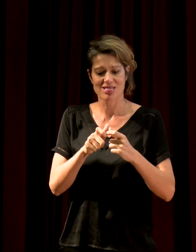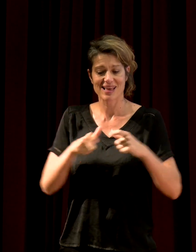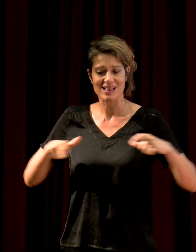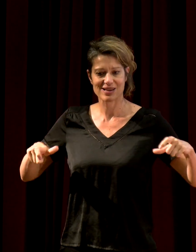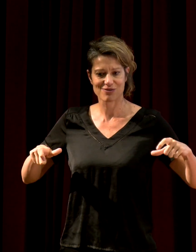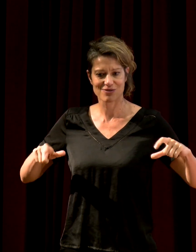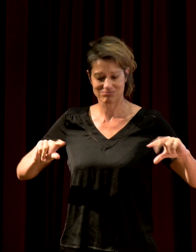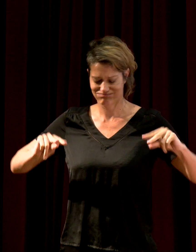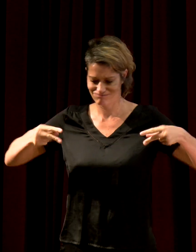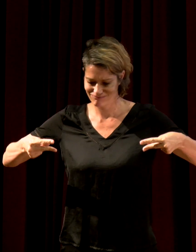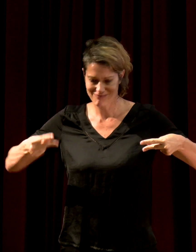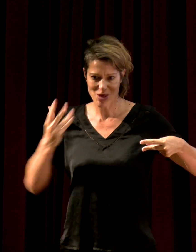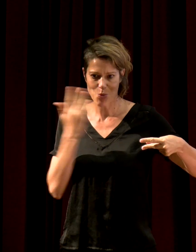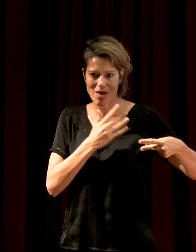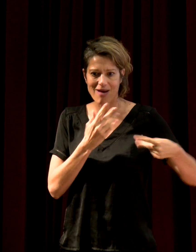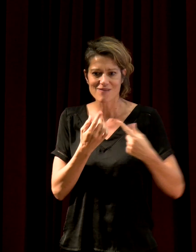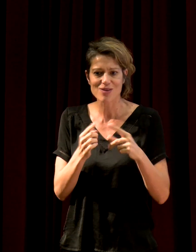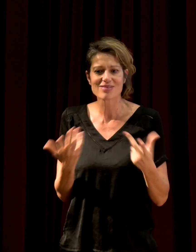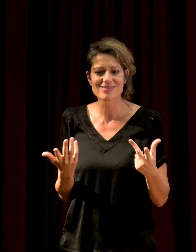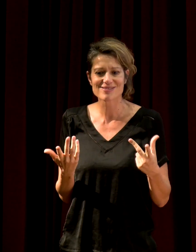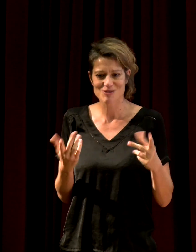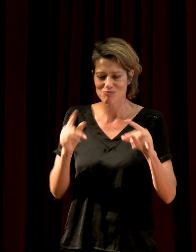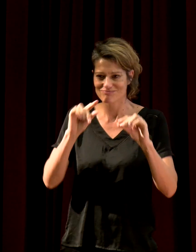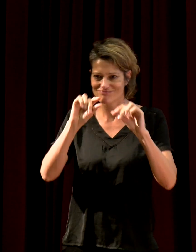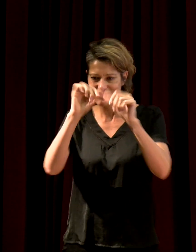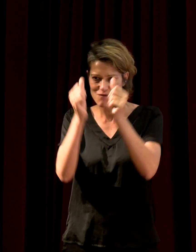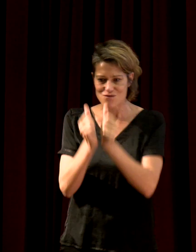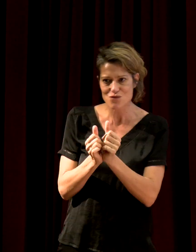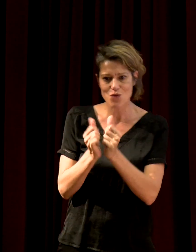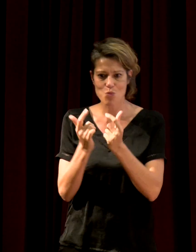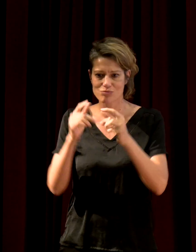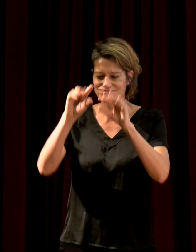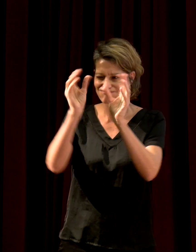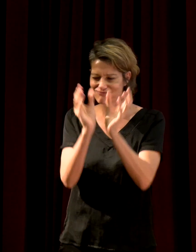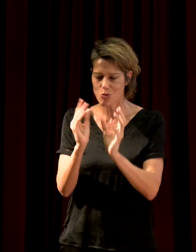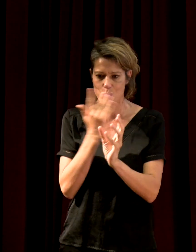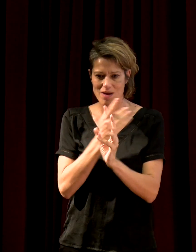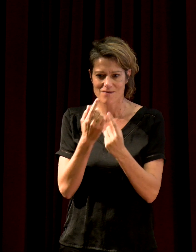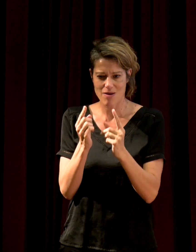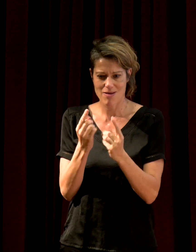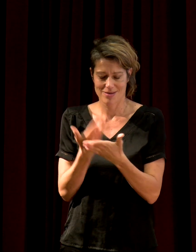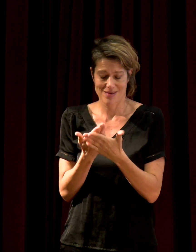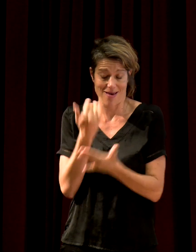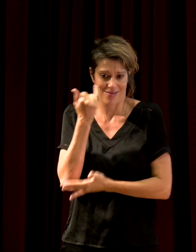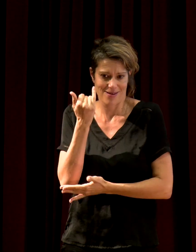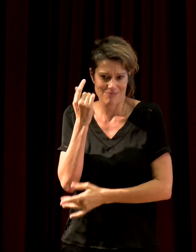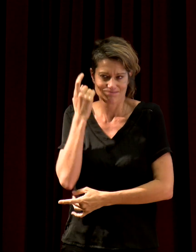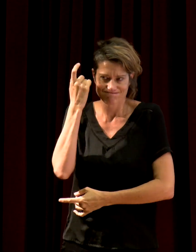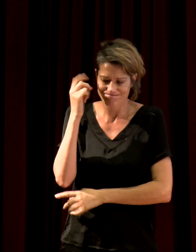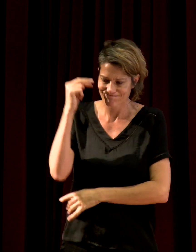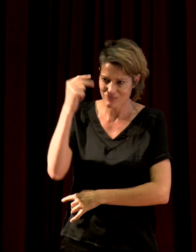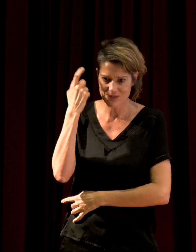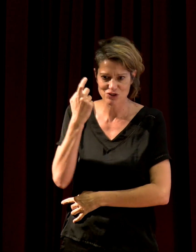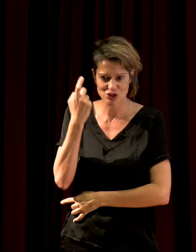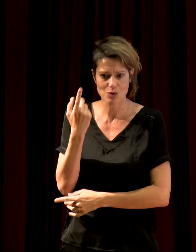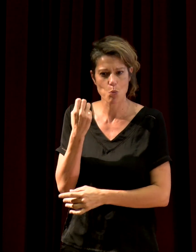vous verrez autre chose. On voit des contours différents. Et l'idée, c'était un peu ça. C'était de réfléchir à ce que l'on fait, au son